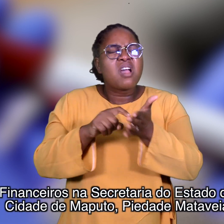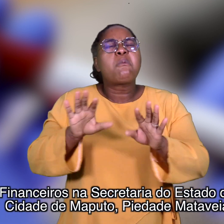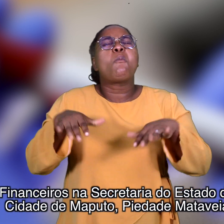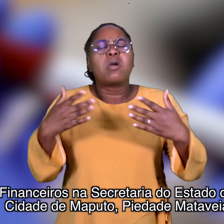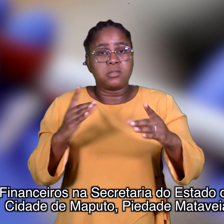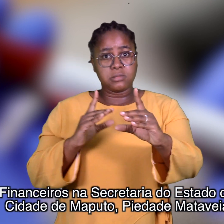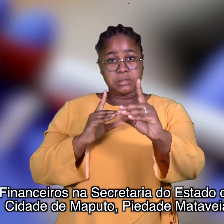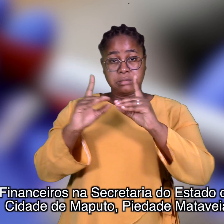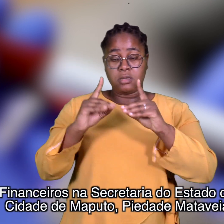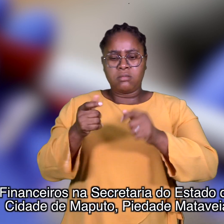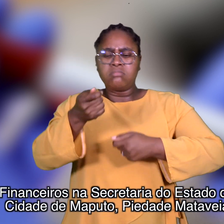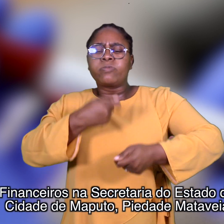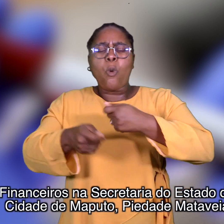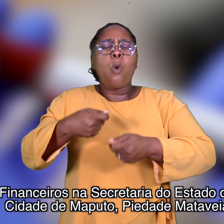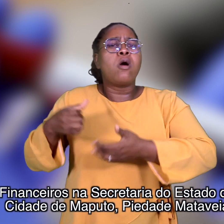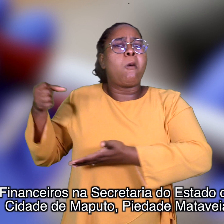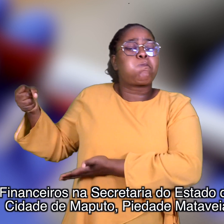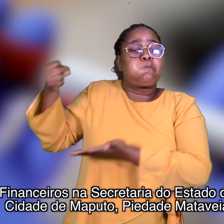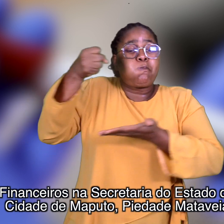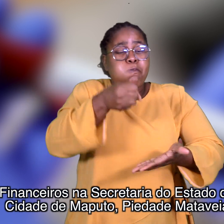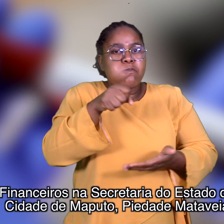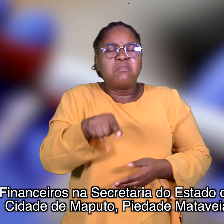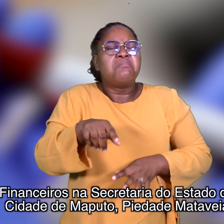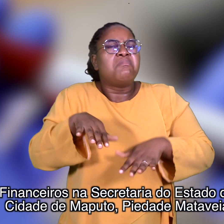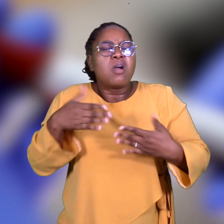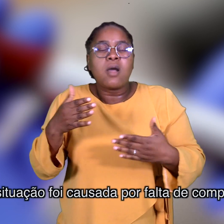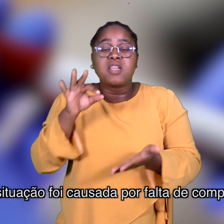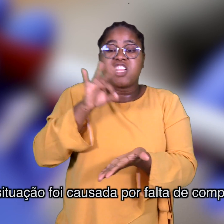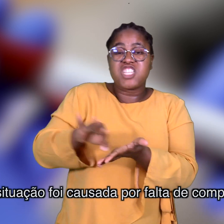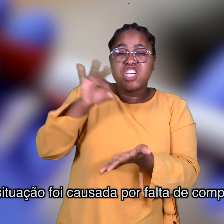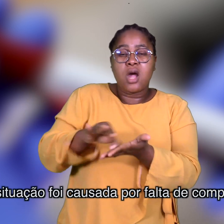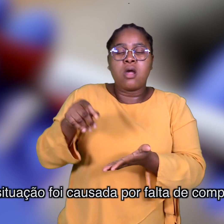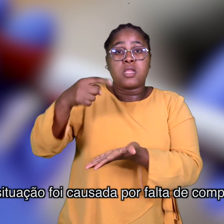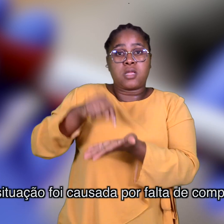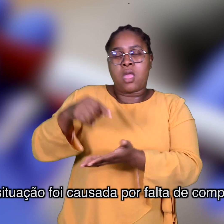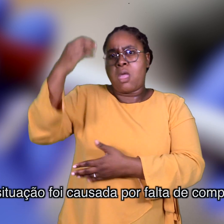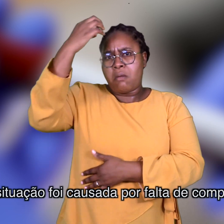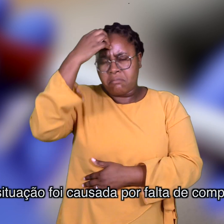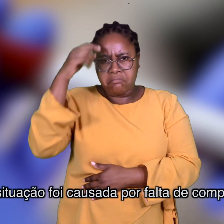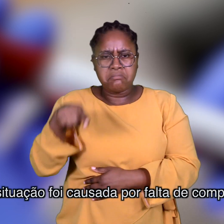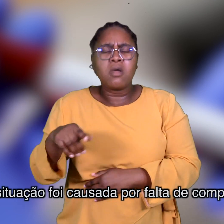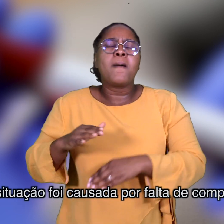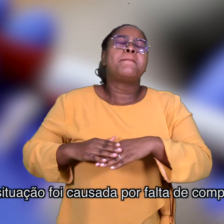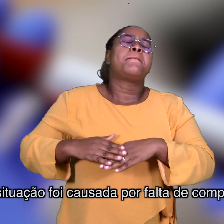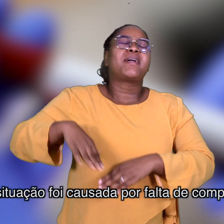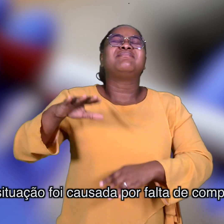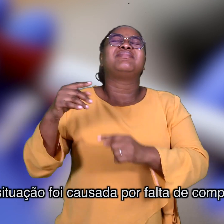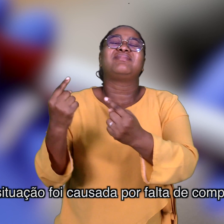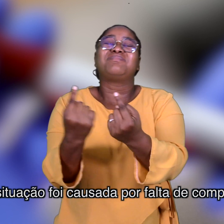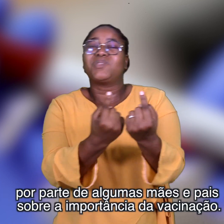Estado da cidade de Maputo, PEDA de Mataveia. Esta situação foi causada pela falta de compreensão por